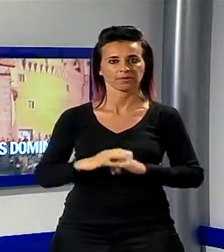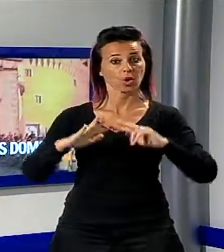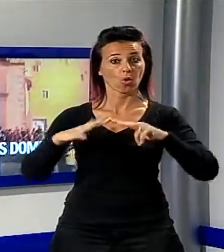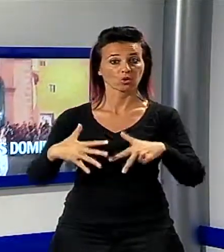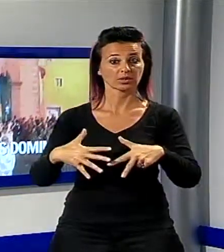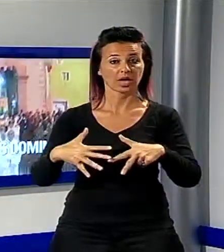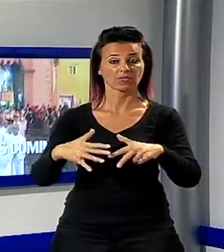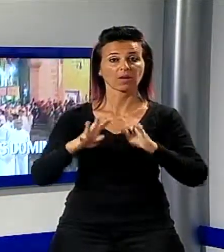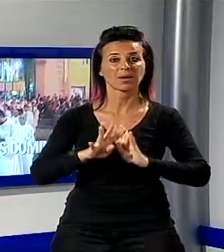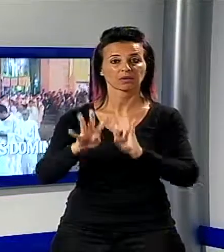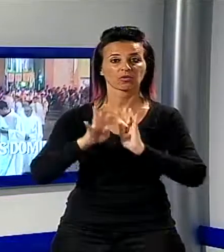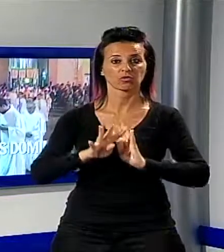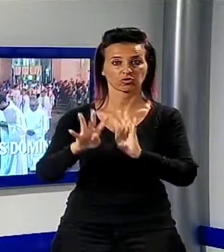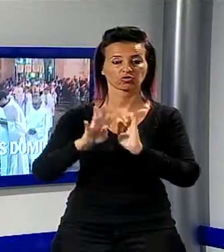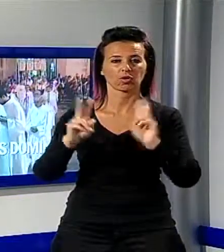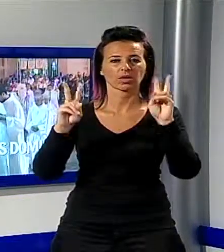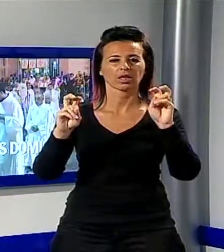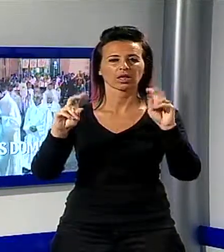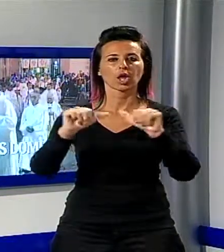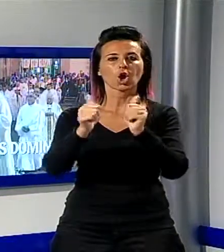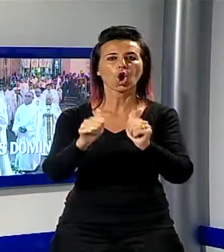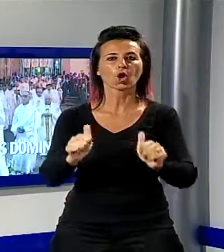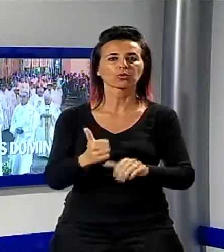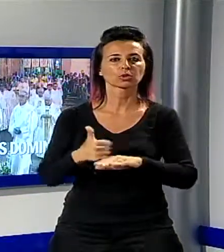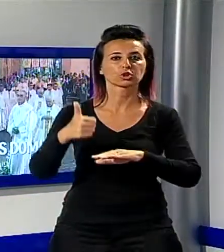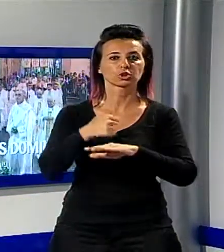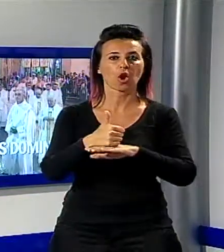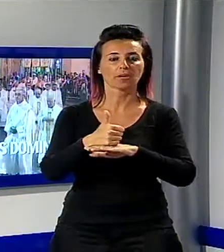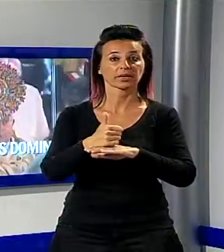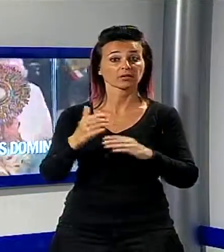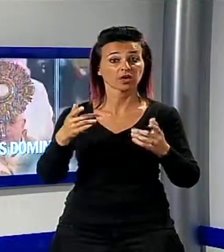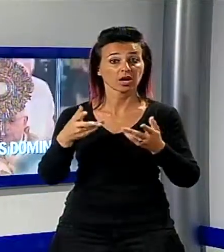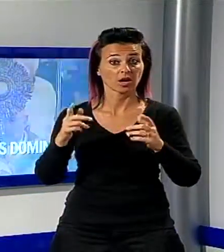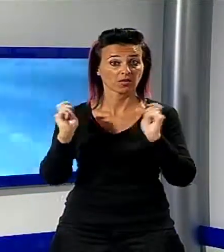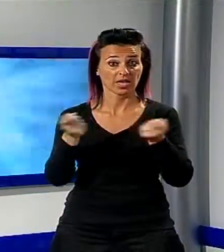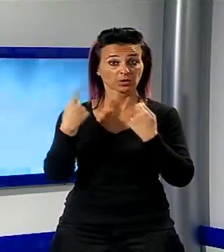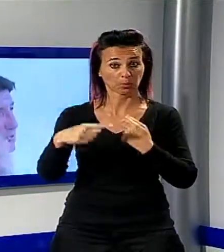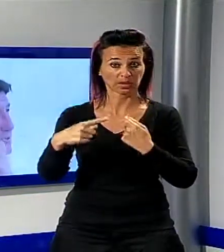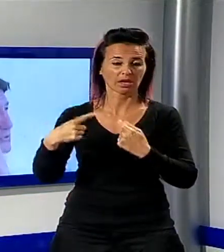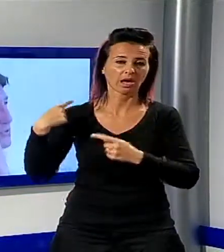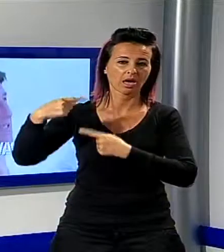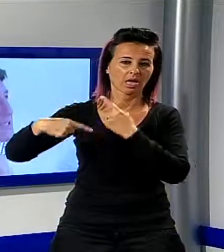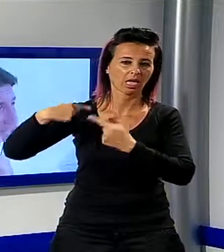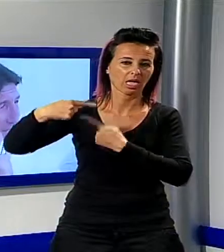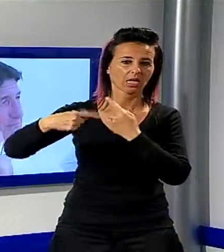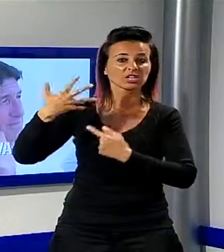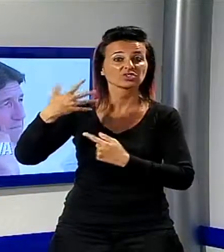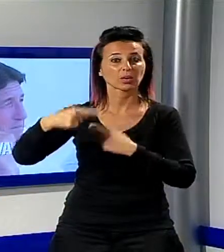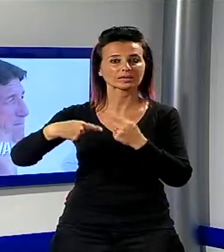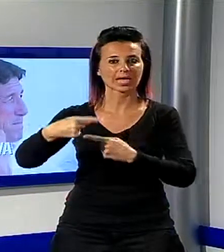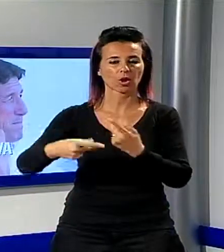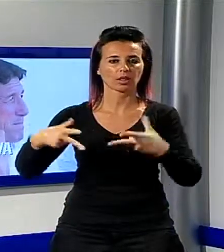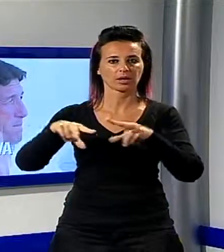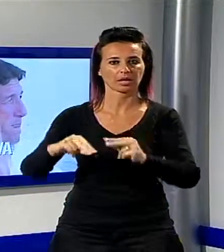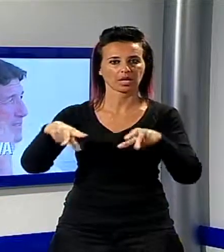tanta gente a Castelnuovo per la cerimonia che si ripete da cinque secoli. Lo sport, il calcio, settimana